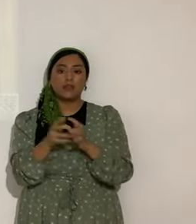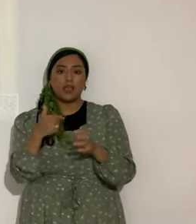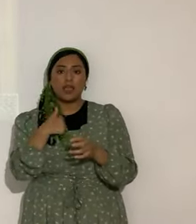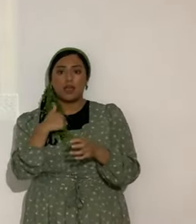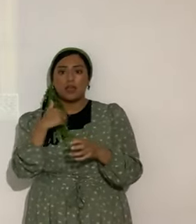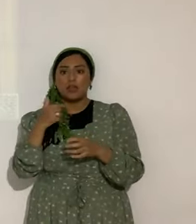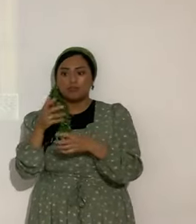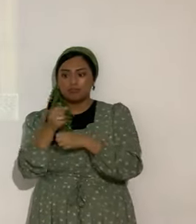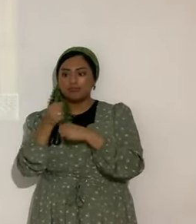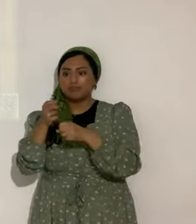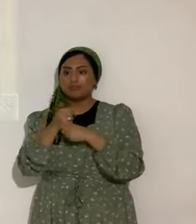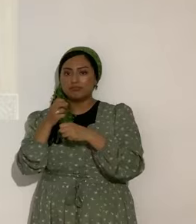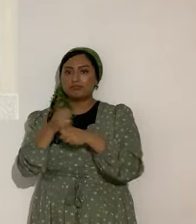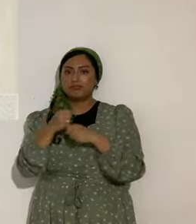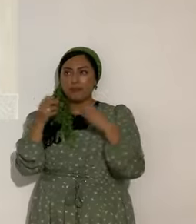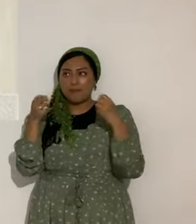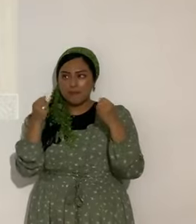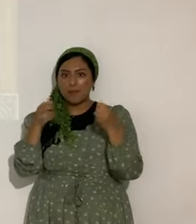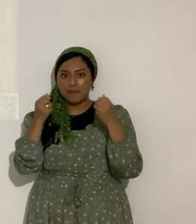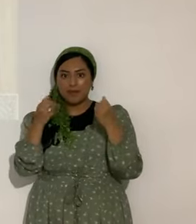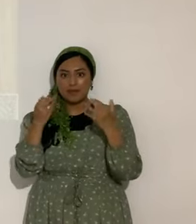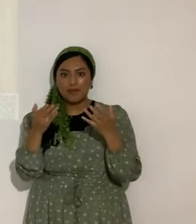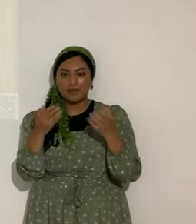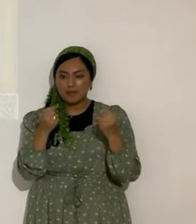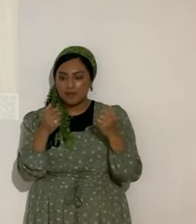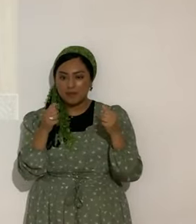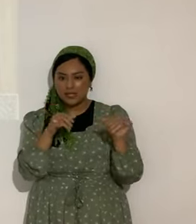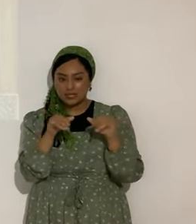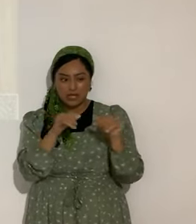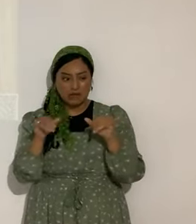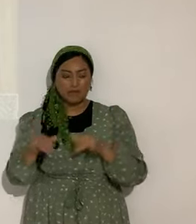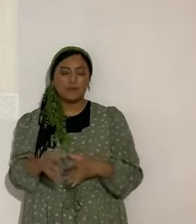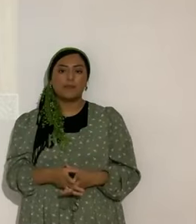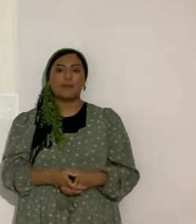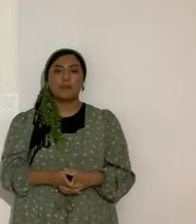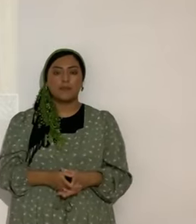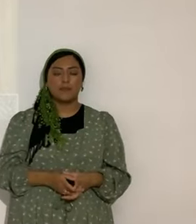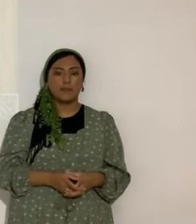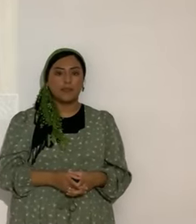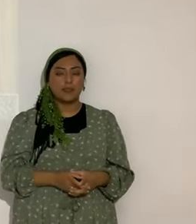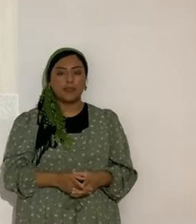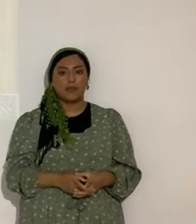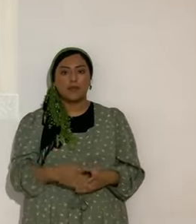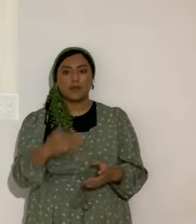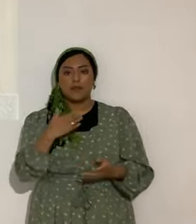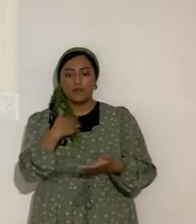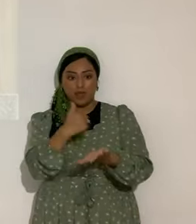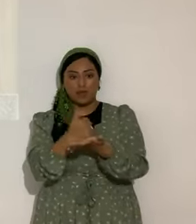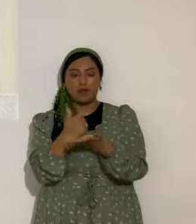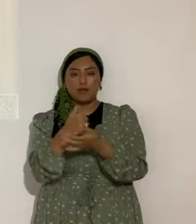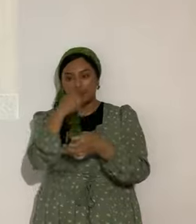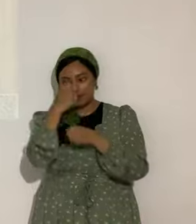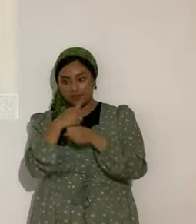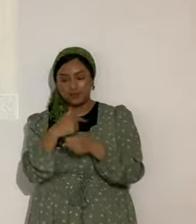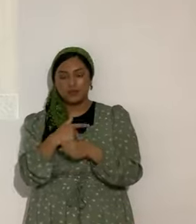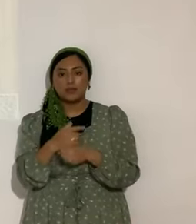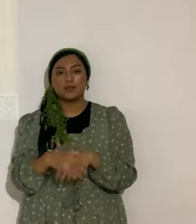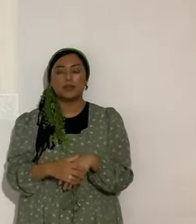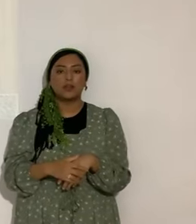cientos, cientos, que se hacen miles. No me quejo, estoy para servir al Eterno y a la Keila. Y entonces hay que dar